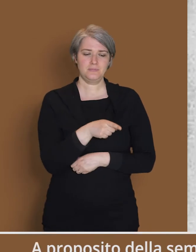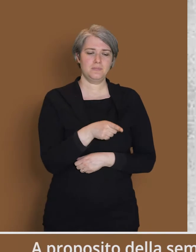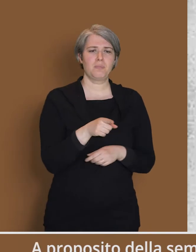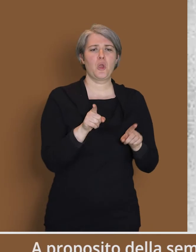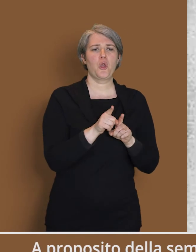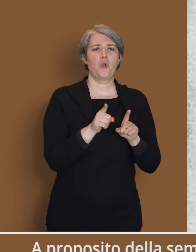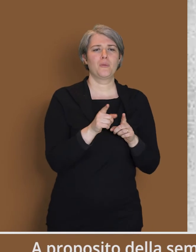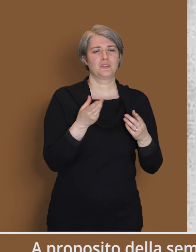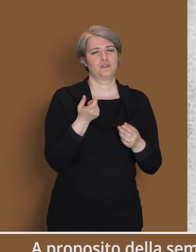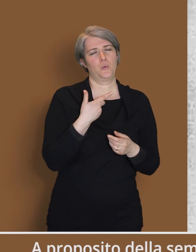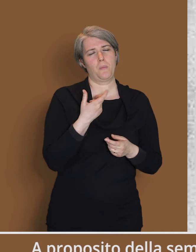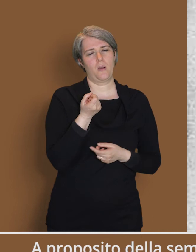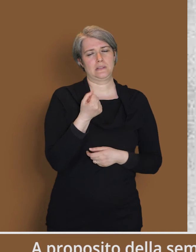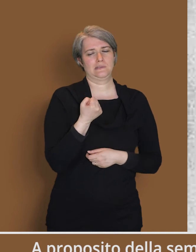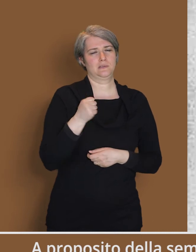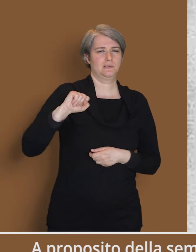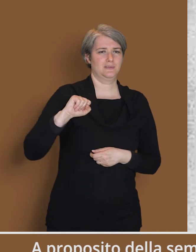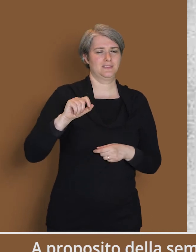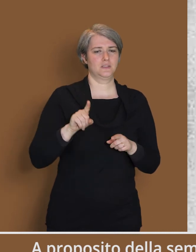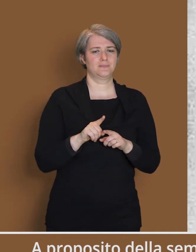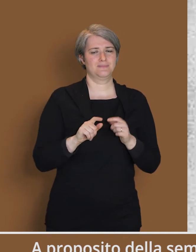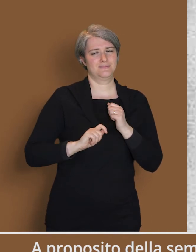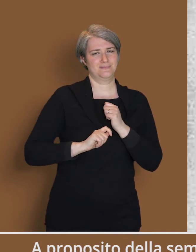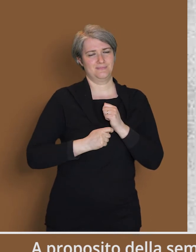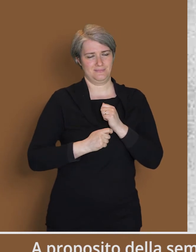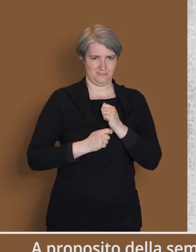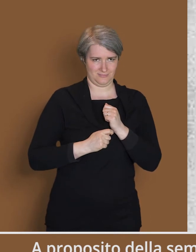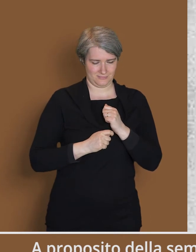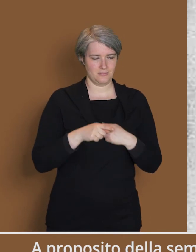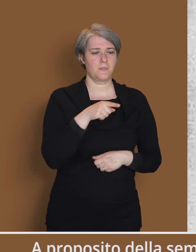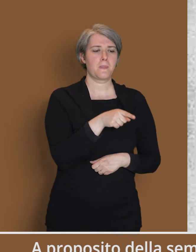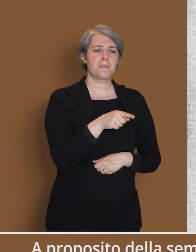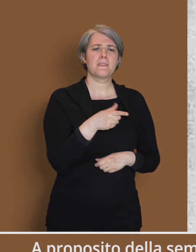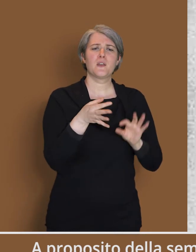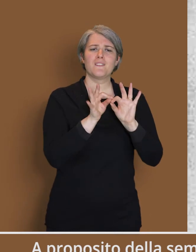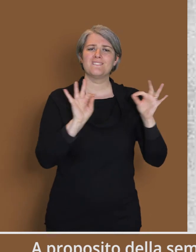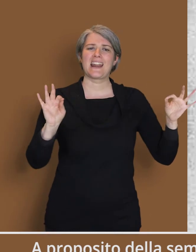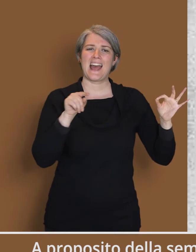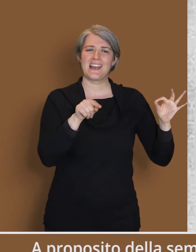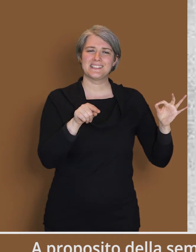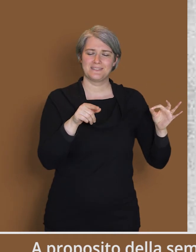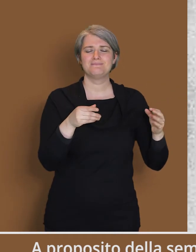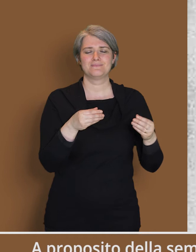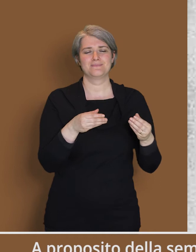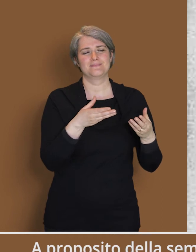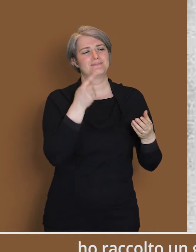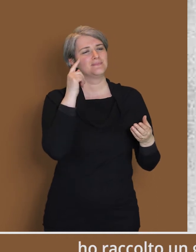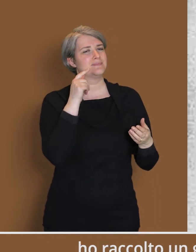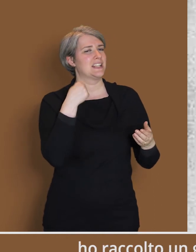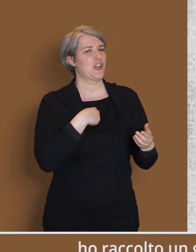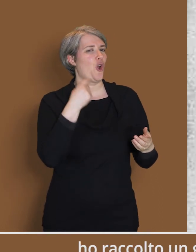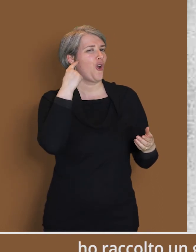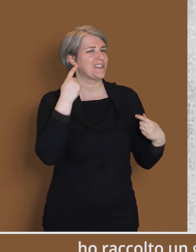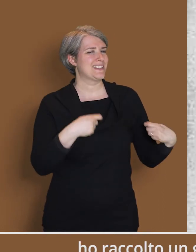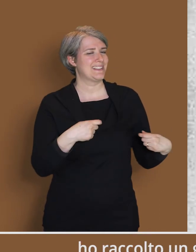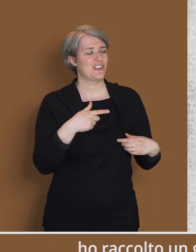A proposito della semplicità bonaria del Presidente e del suo temperamento istintivamente ribelle agli atteggiamenti solenni, ho